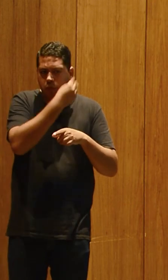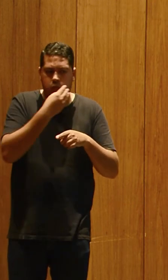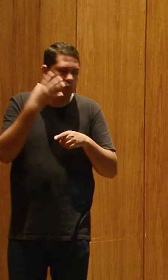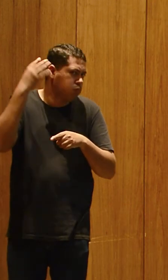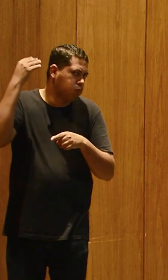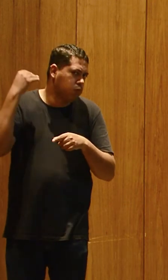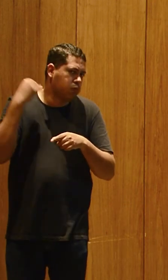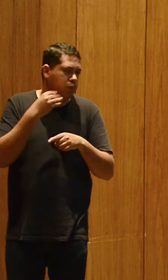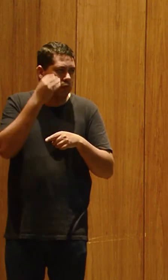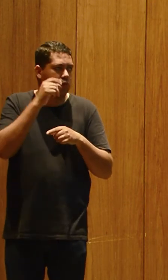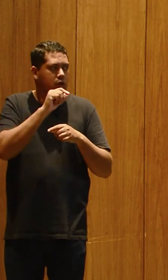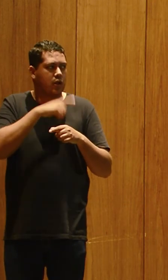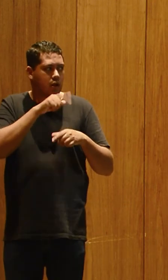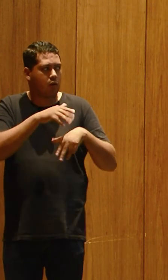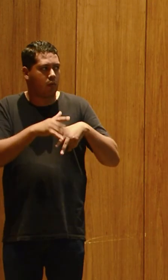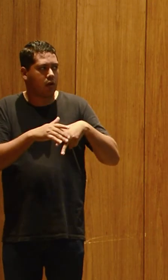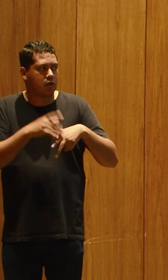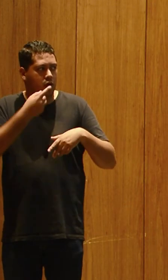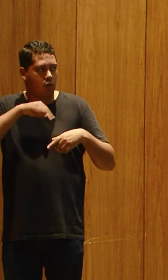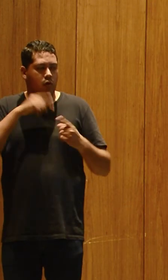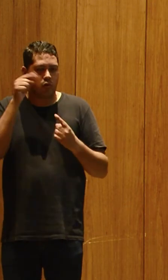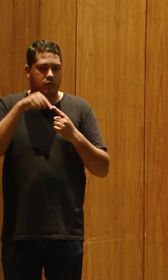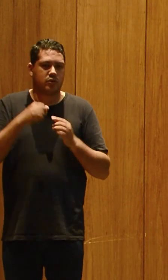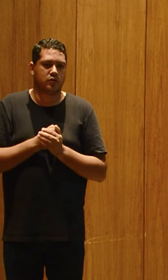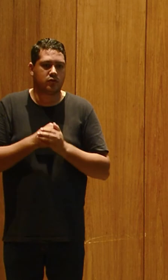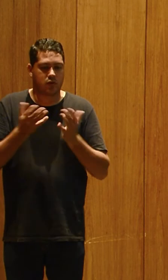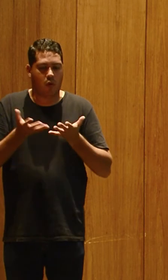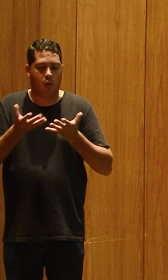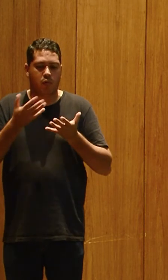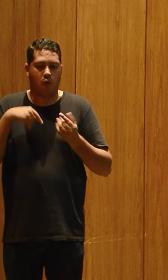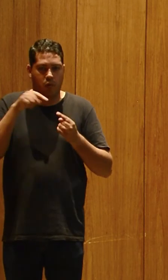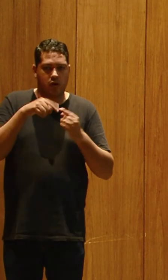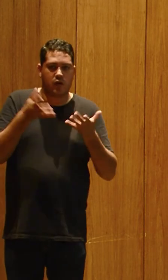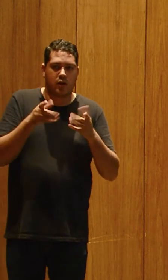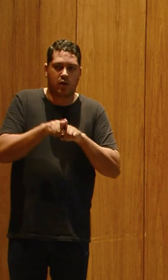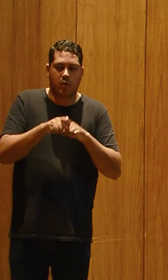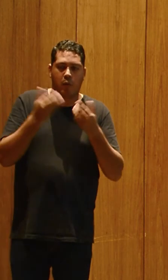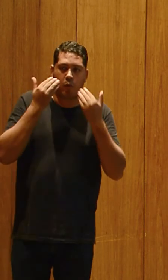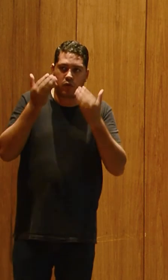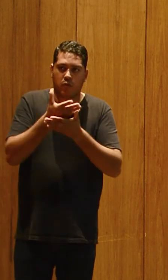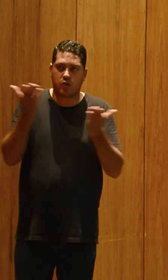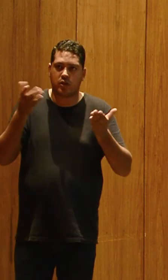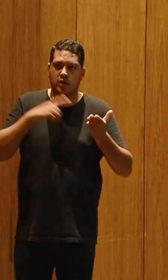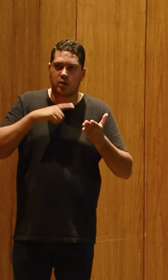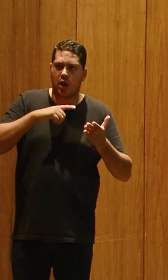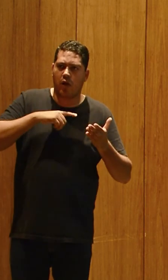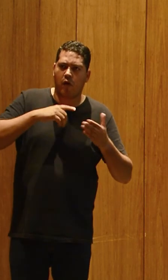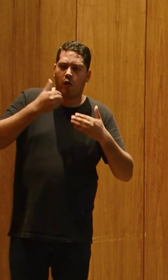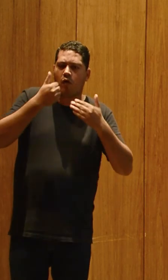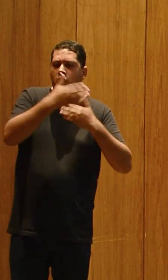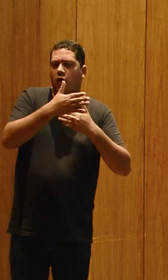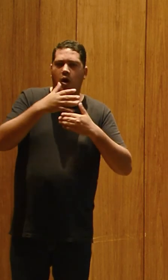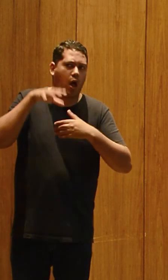nosso maior objetivo. Então, essa era a minha intenção aqui de mostrar para vocês, que a gente tem um mundo além, não somente a parte da